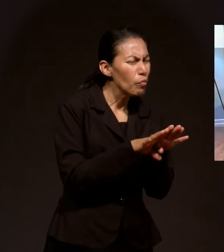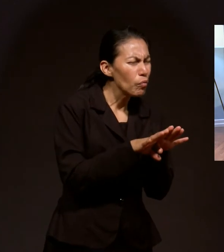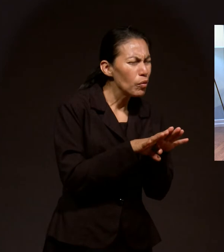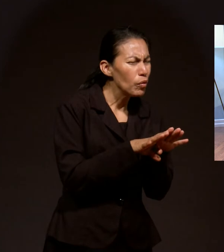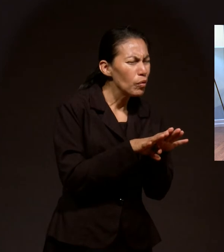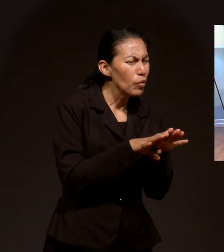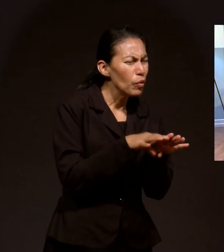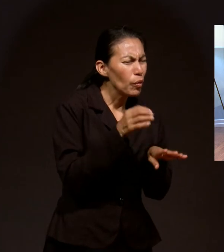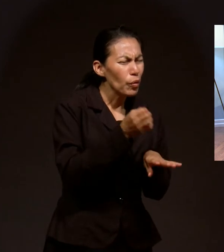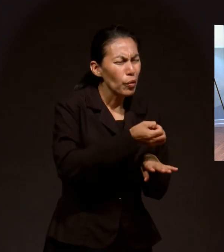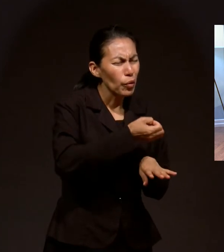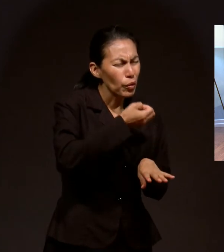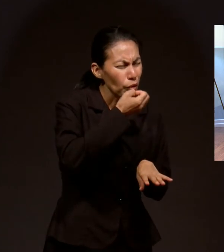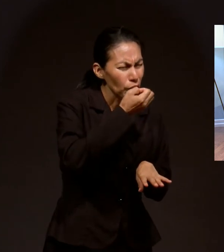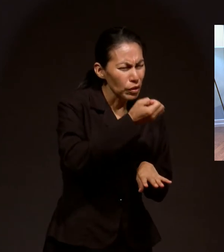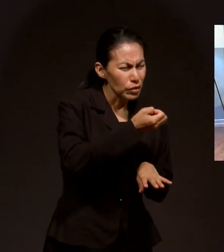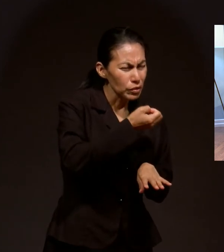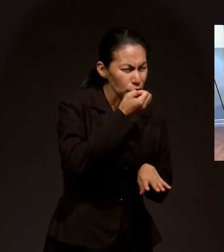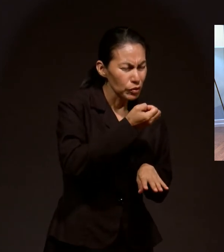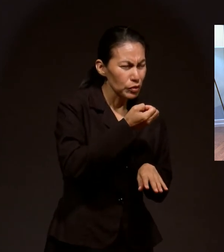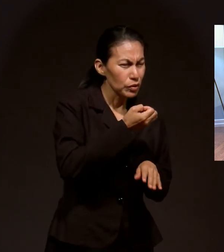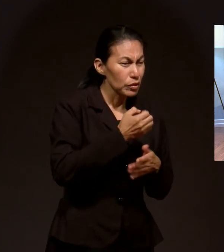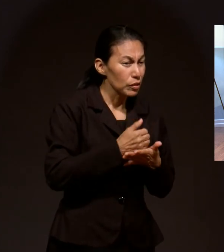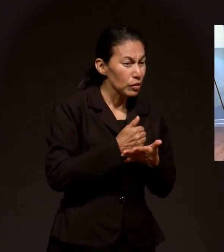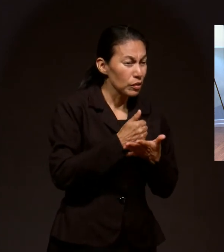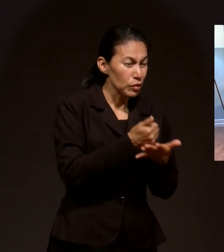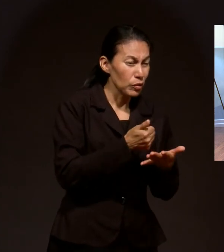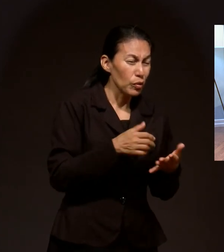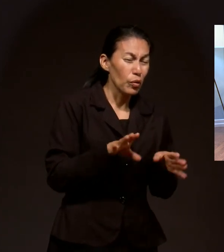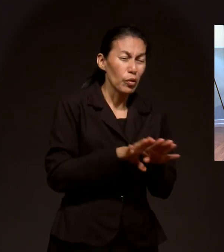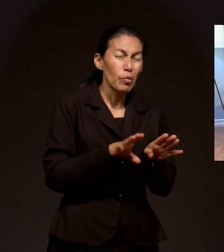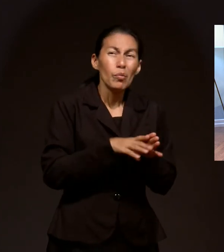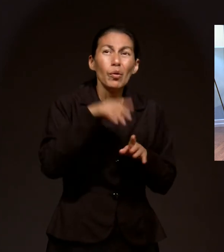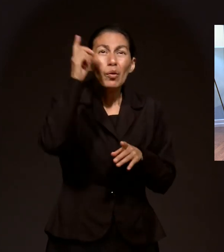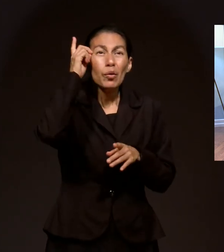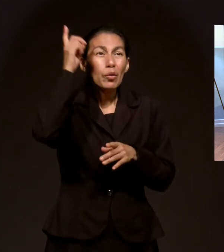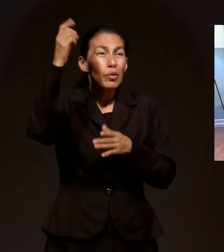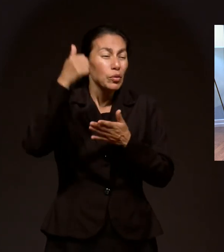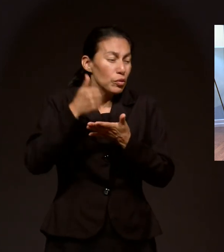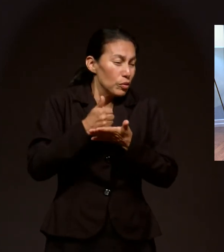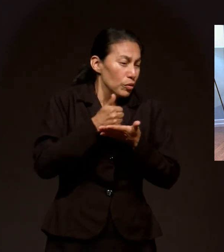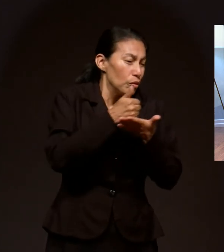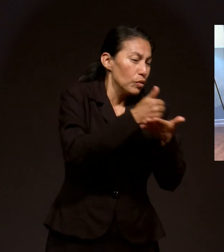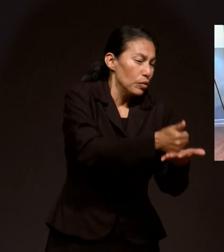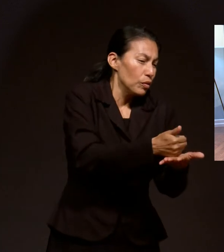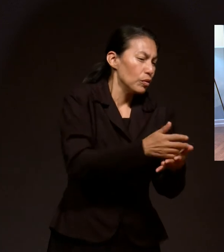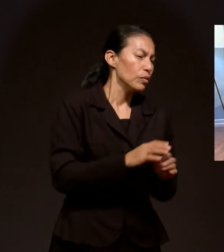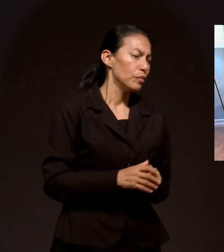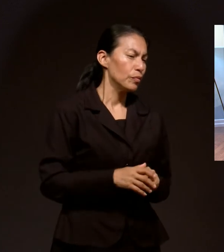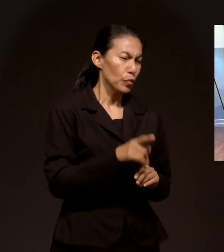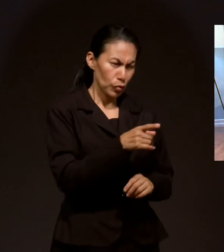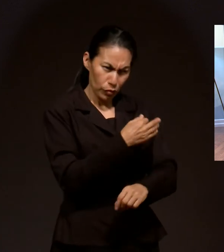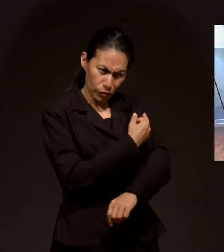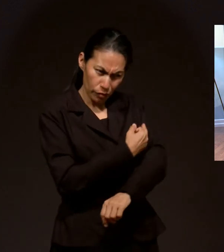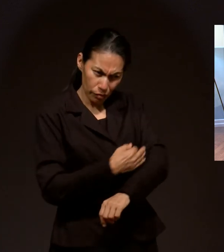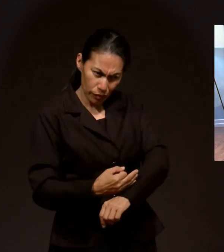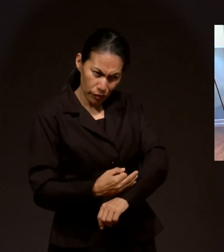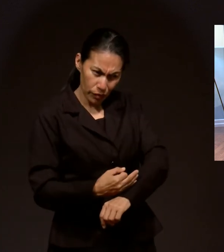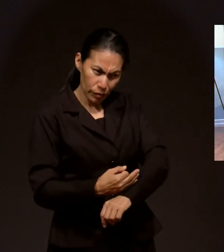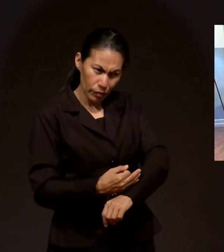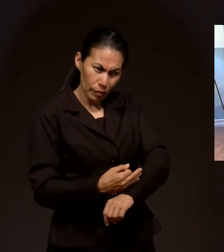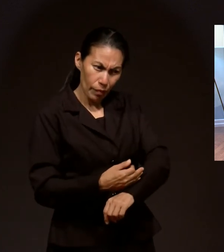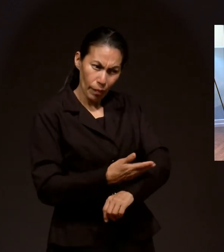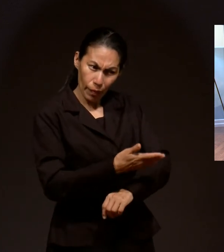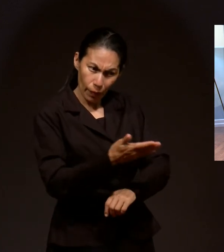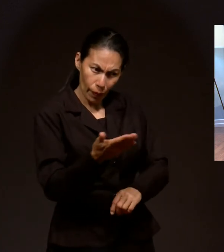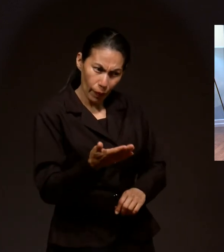oración tuvo un papel destacado para que Dios interviniera. Tú fuiste junto con tu